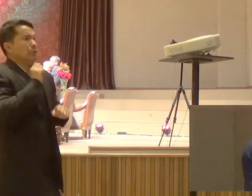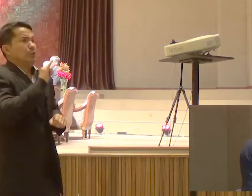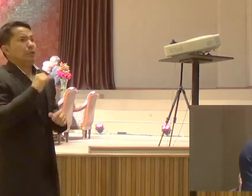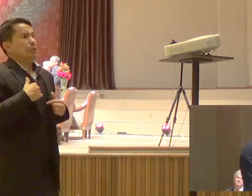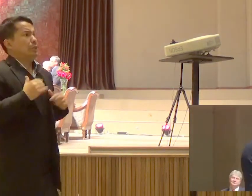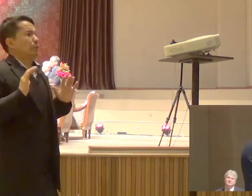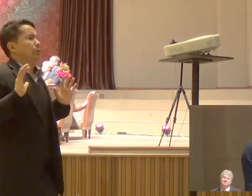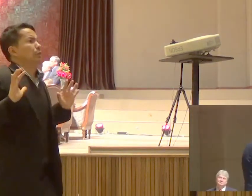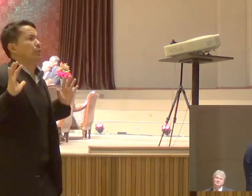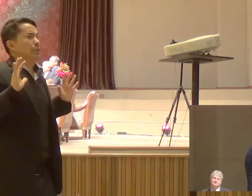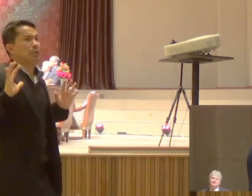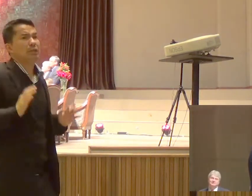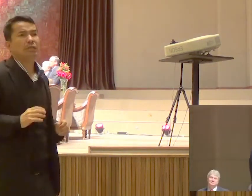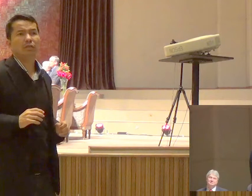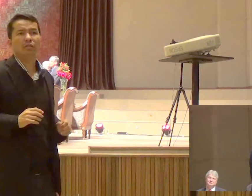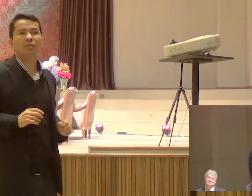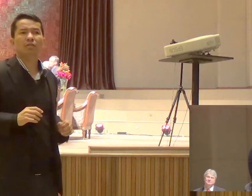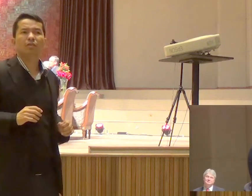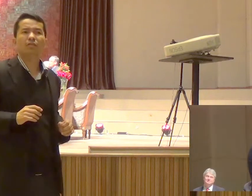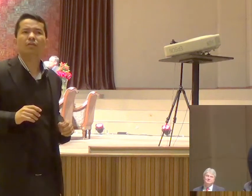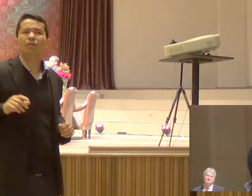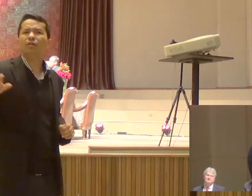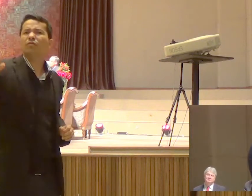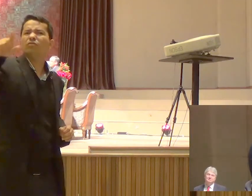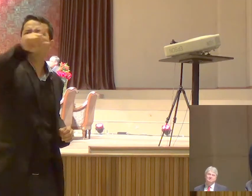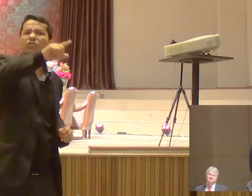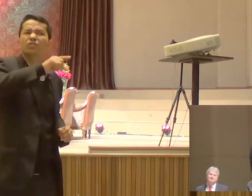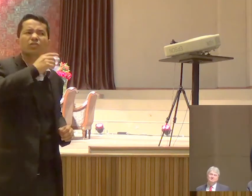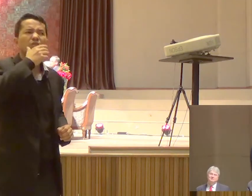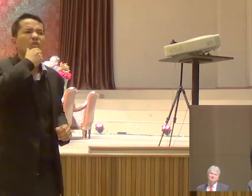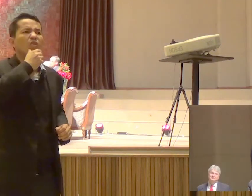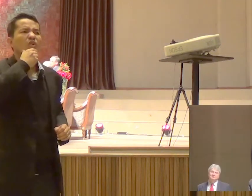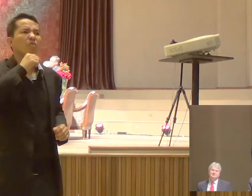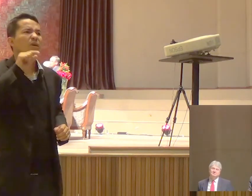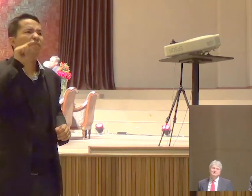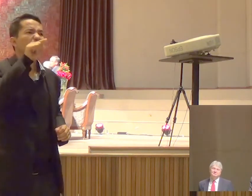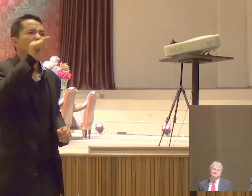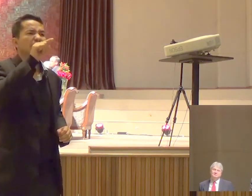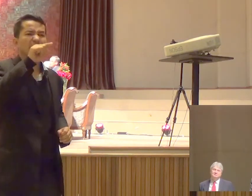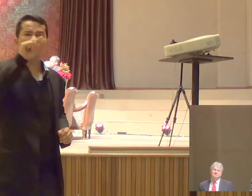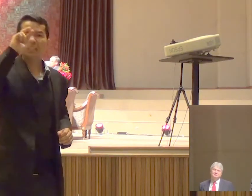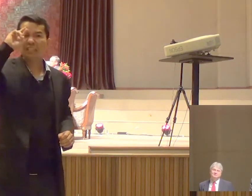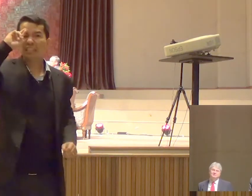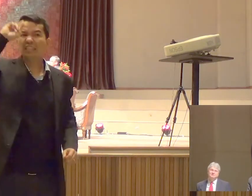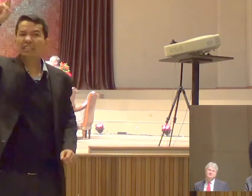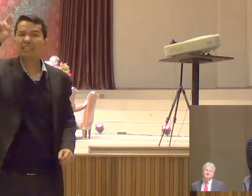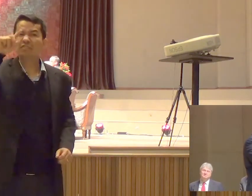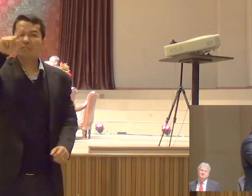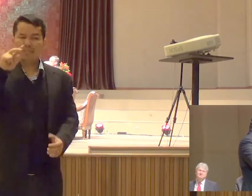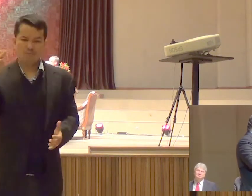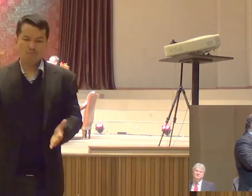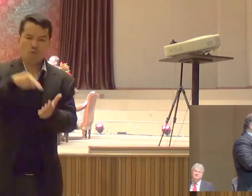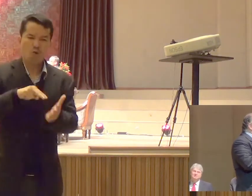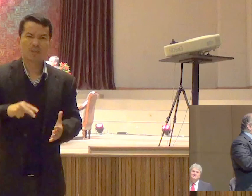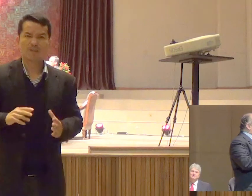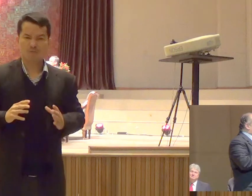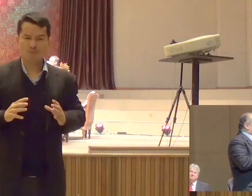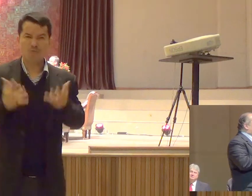Homem Você É o líder Da sua casa Você é o líder Dessa sociedade Você tem que se levantar Vocês tem que ser Pastores da sua